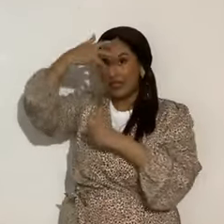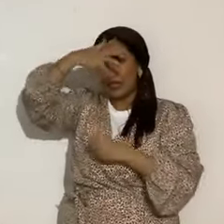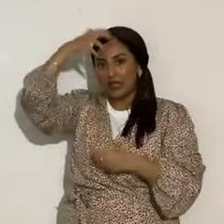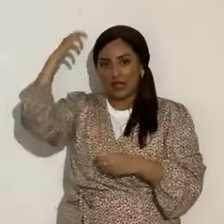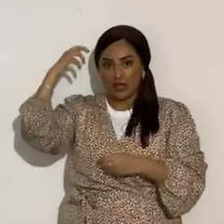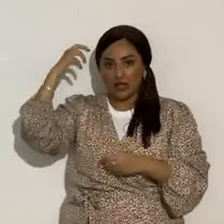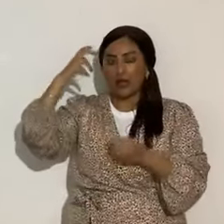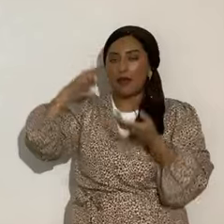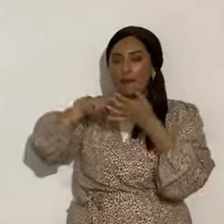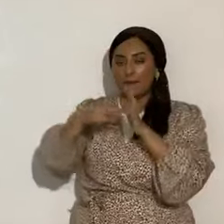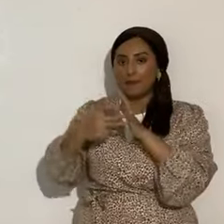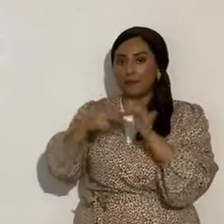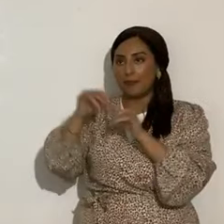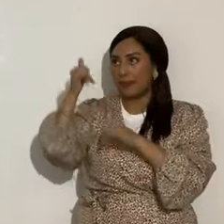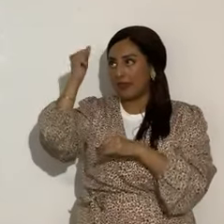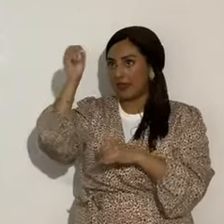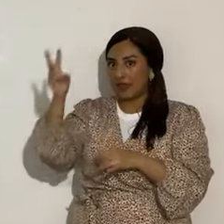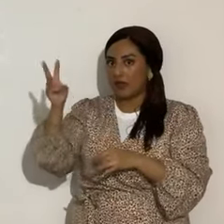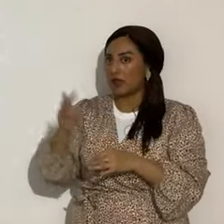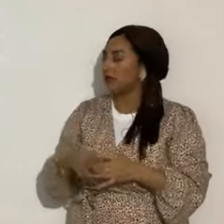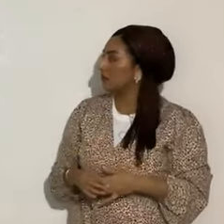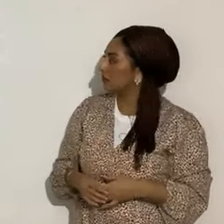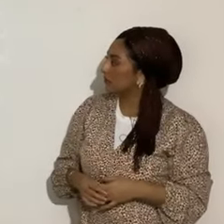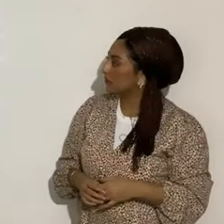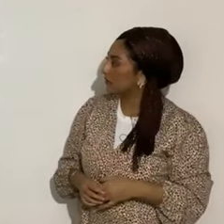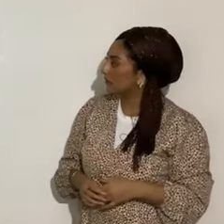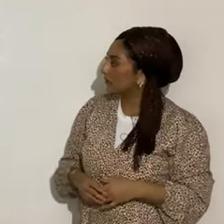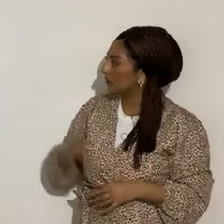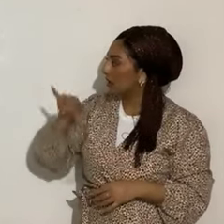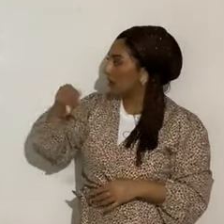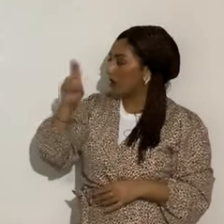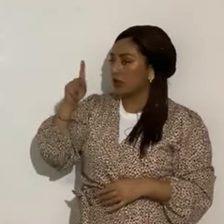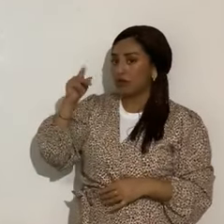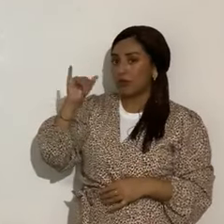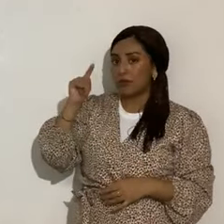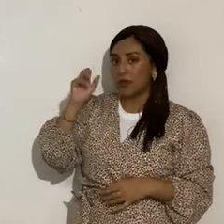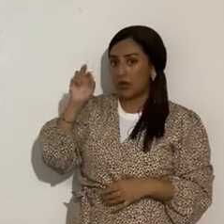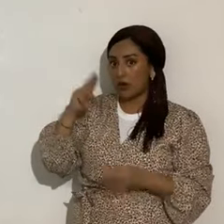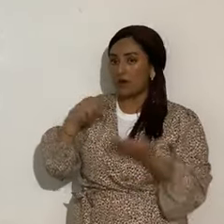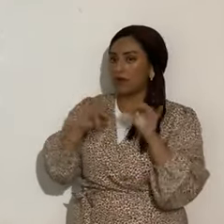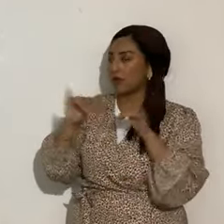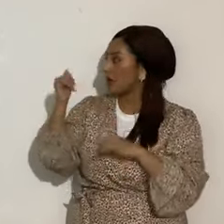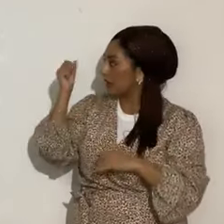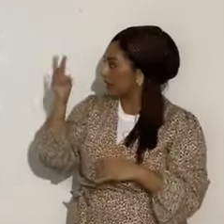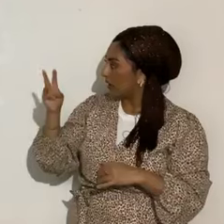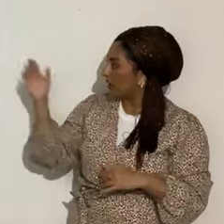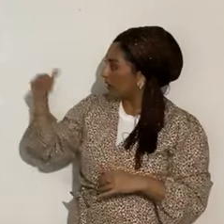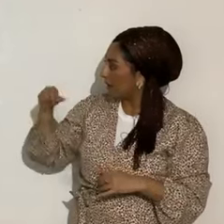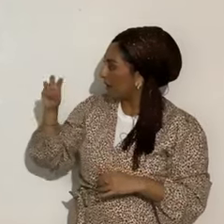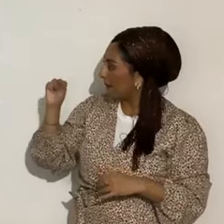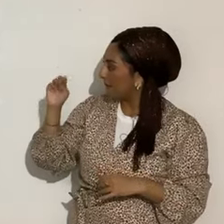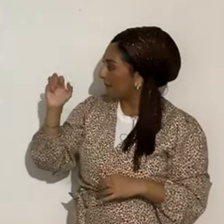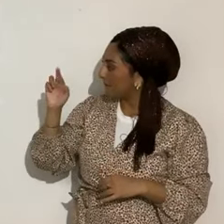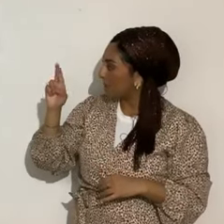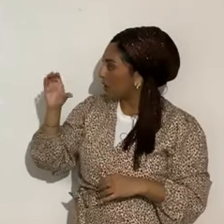que representa a Yahshua. Púpiter, representa a Yahshua, Mercurio, como un falso mensajero,